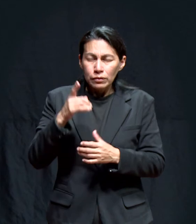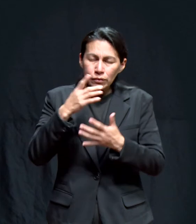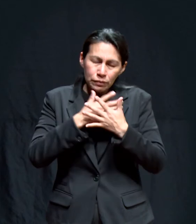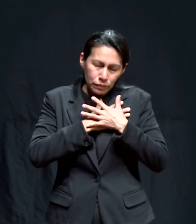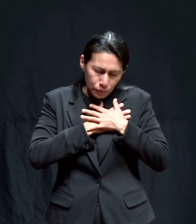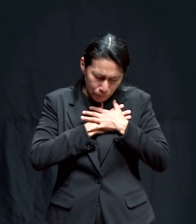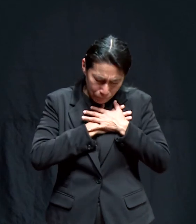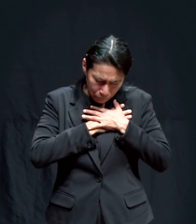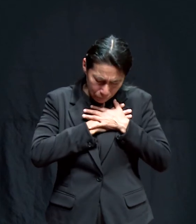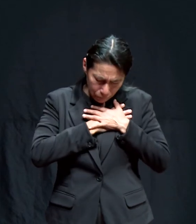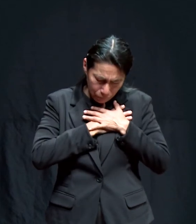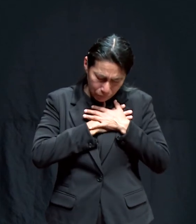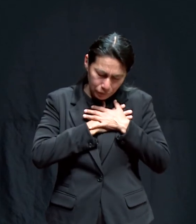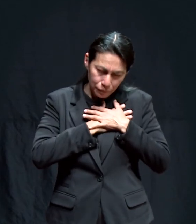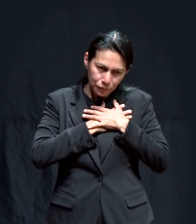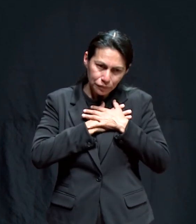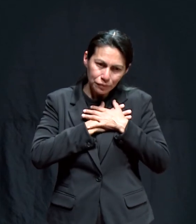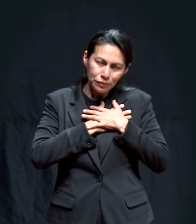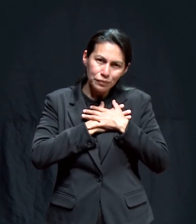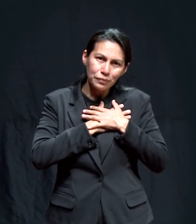¿Soy amada por ti?